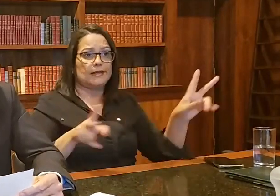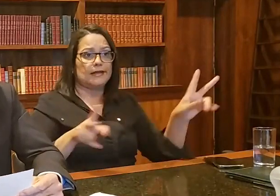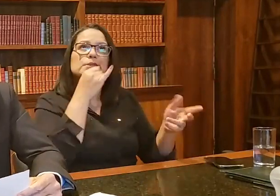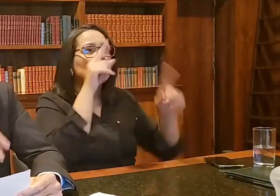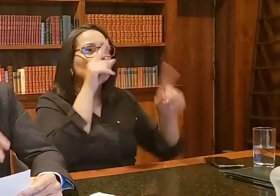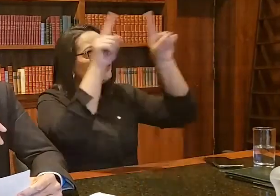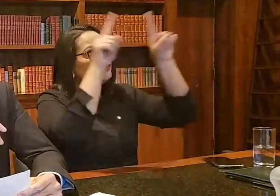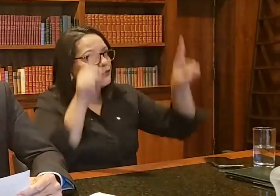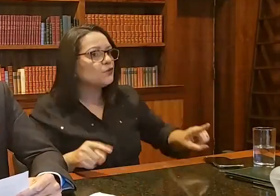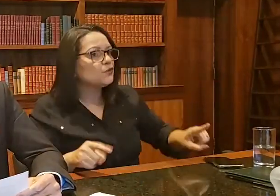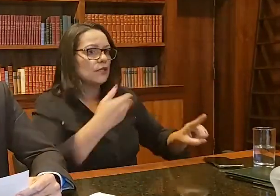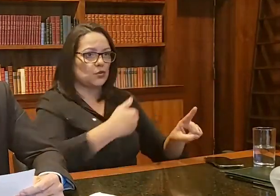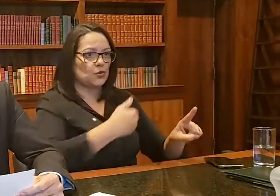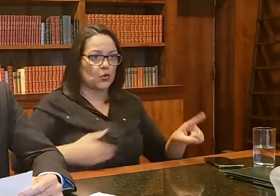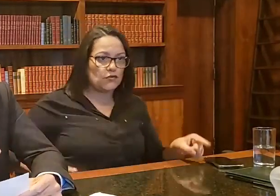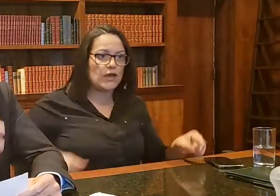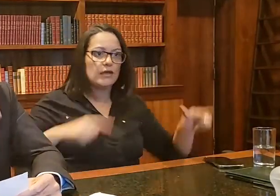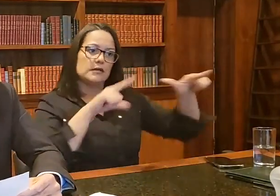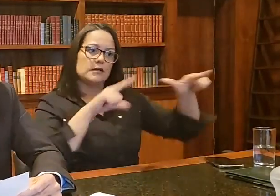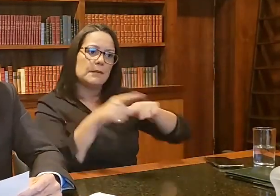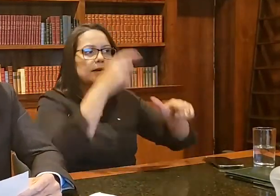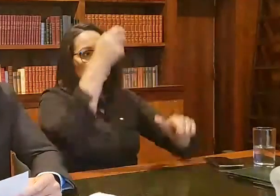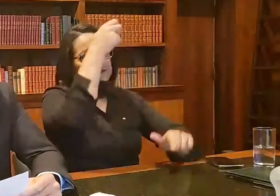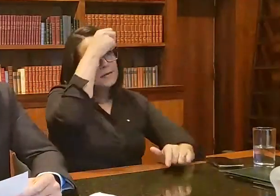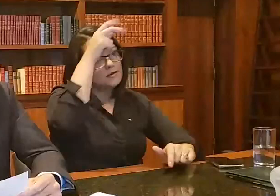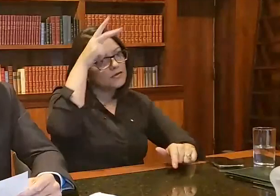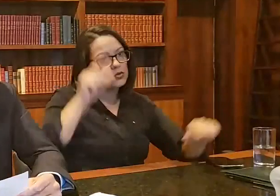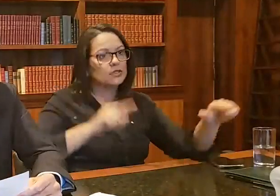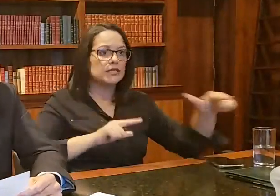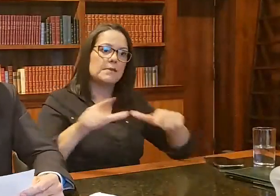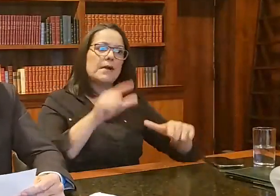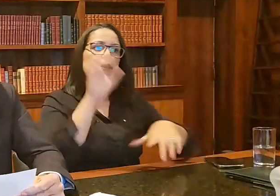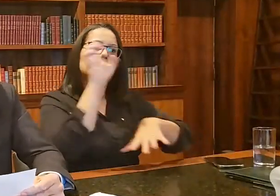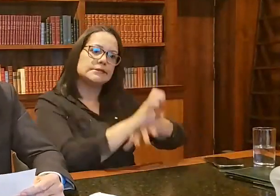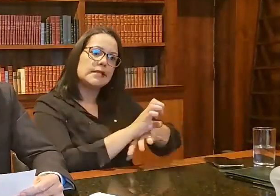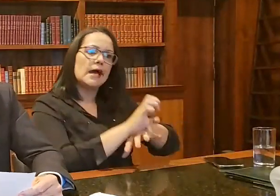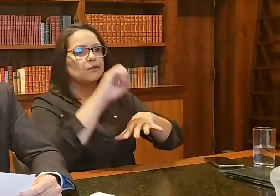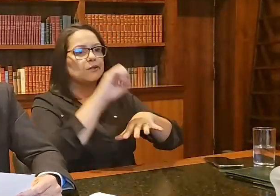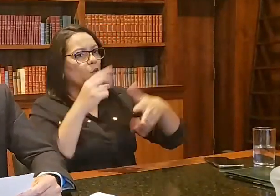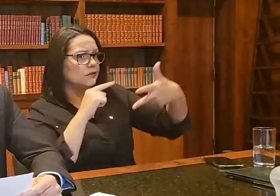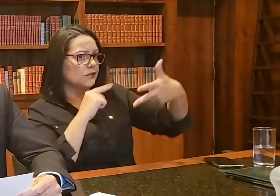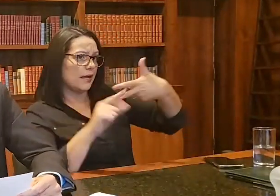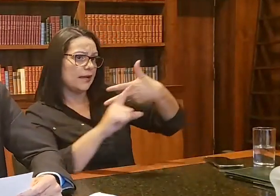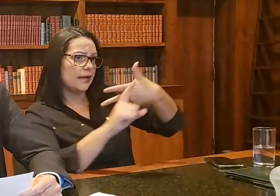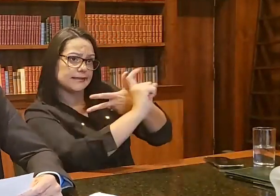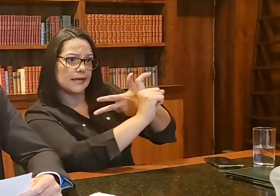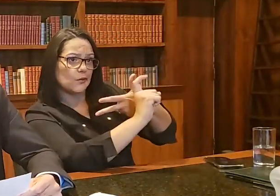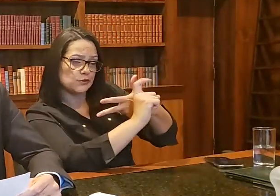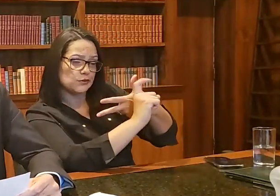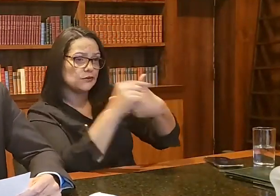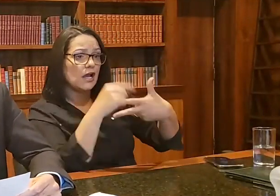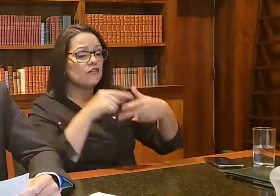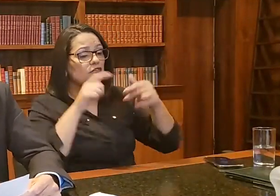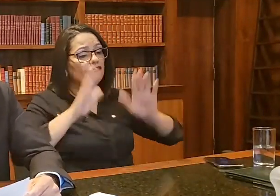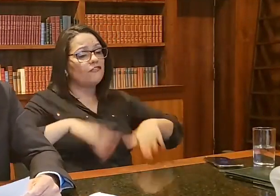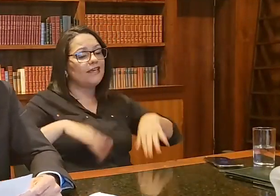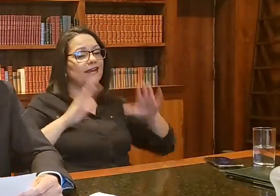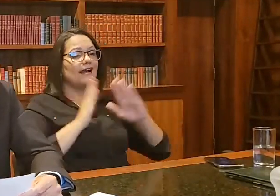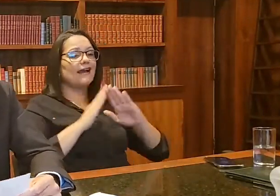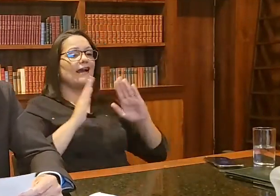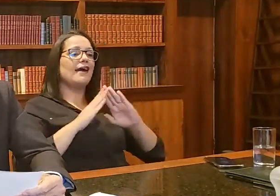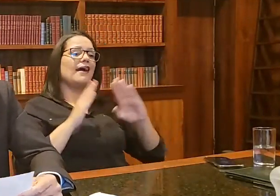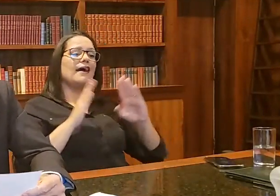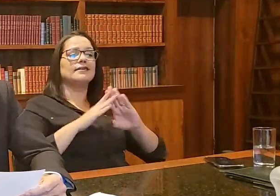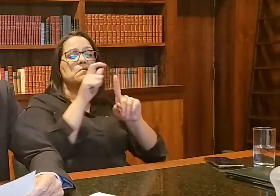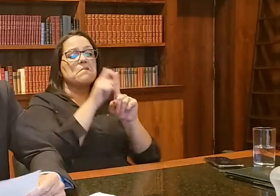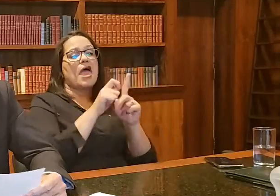público que trabalha na Prefeitura, no Estado, ou aqui no Executivo, vai ficar em casa com o salário pingando